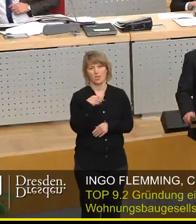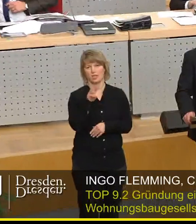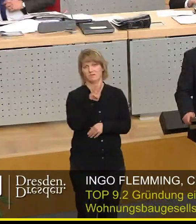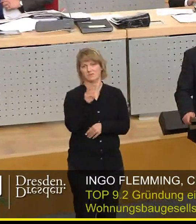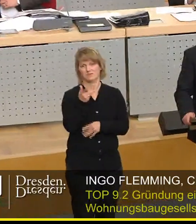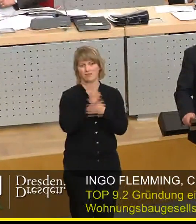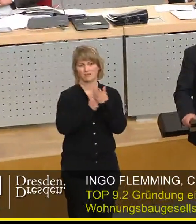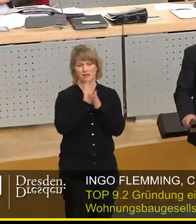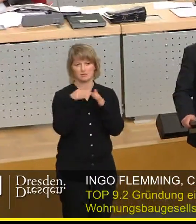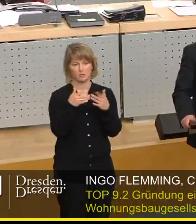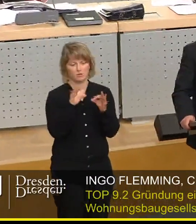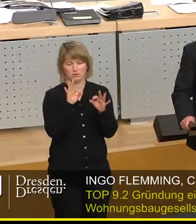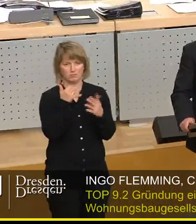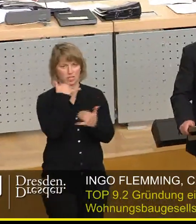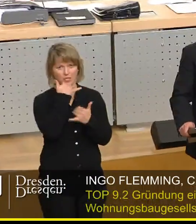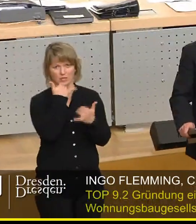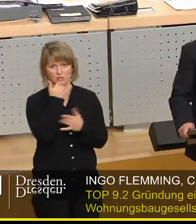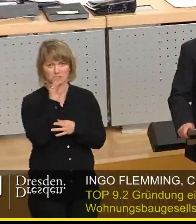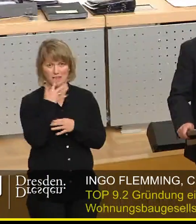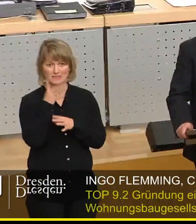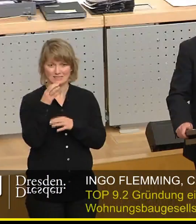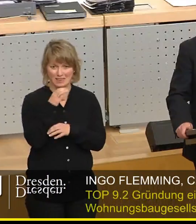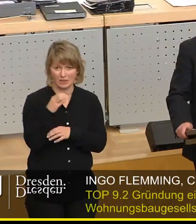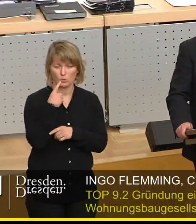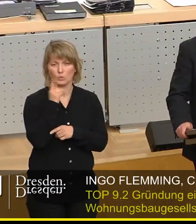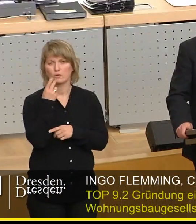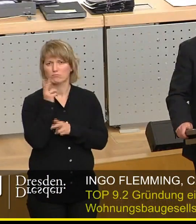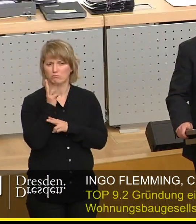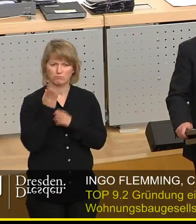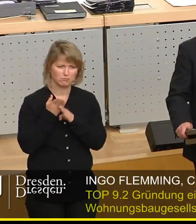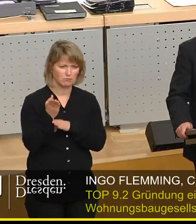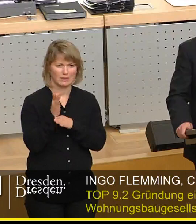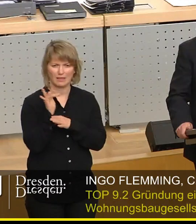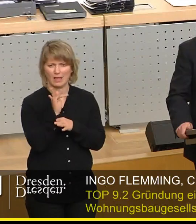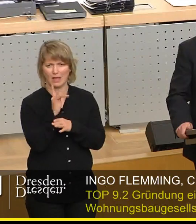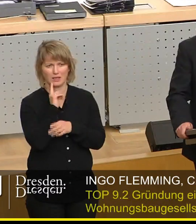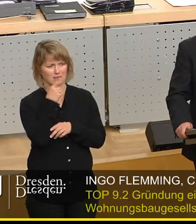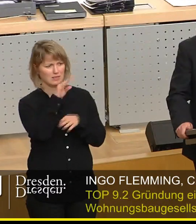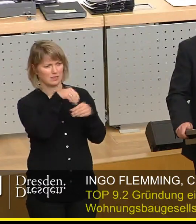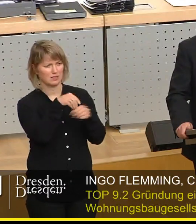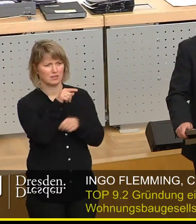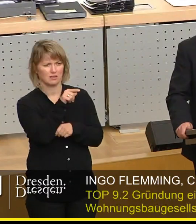verbreitet dass die CDU kategorisch und permanent und unbedingt gegen die Beteiligung von